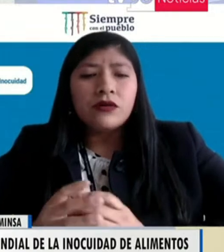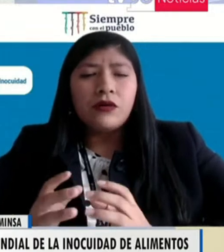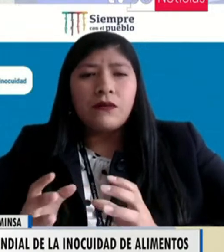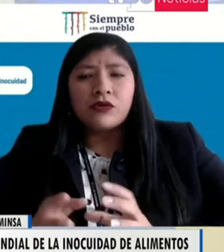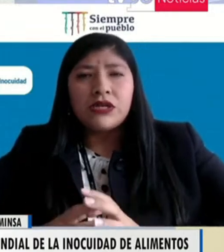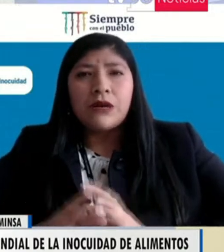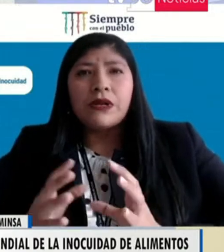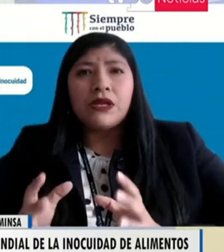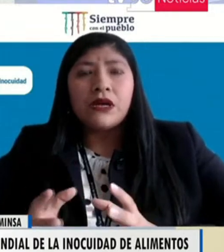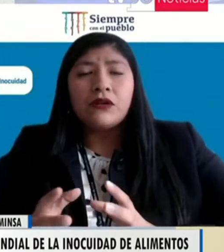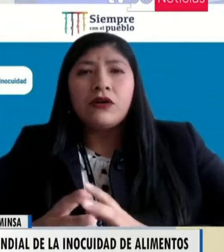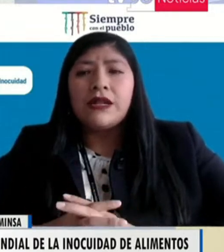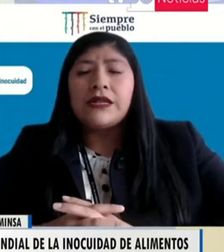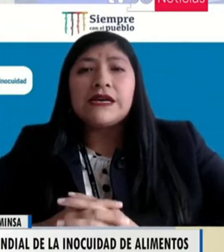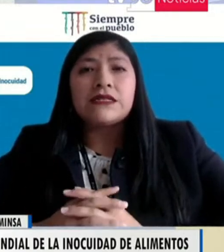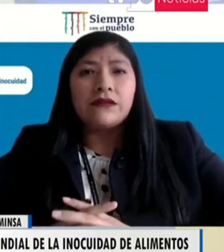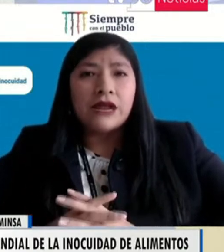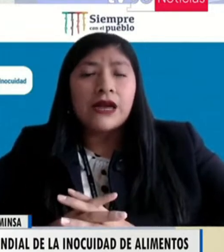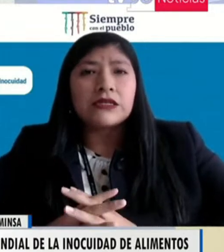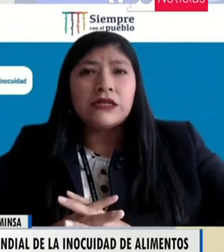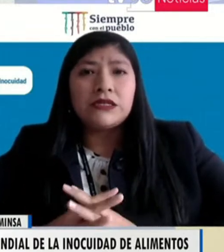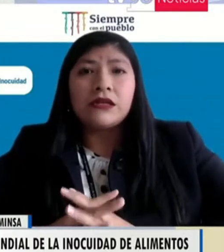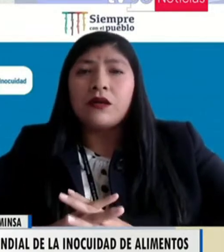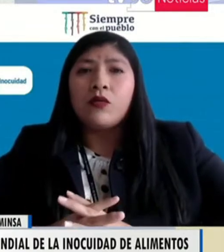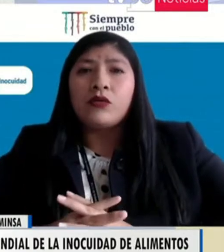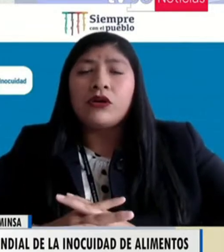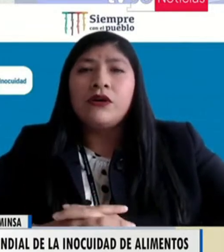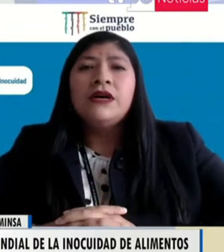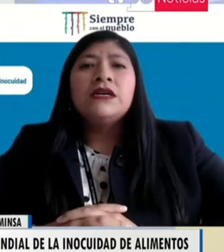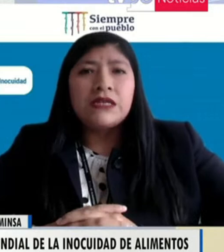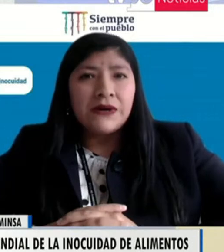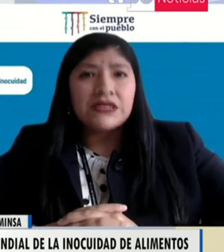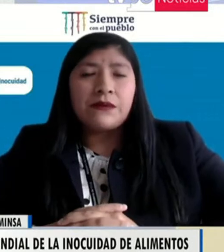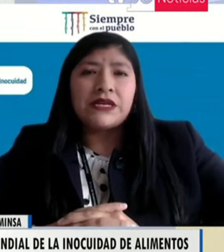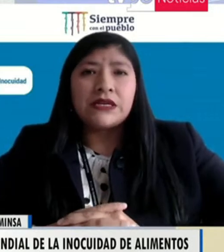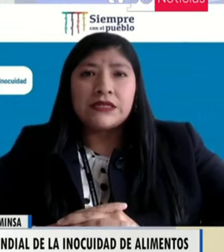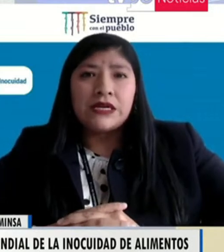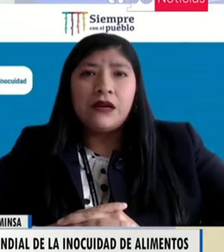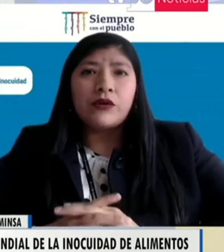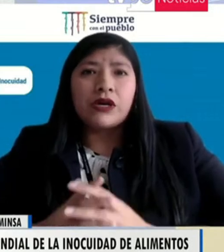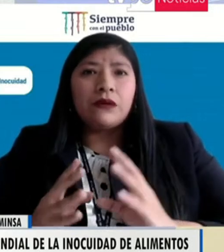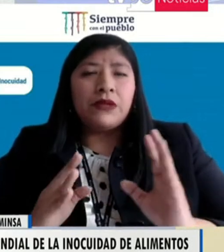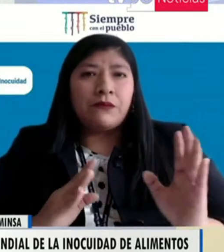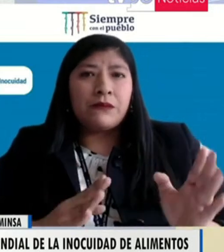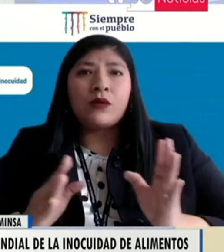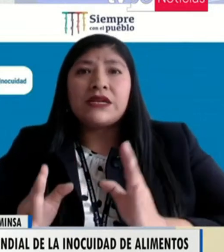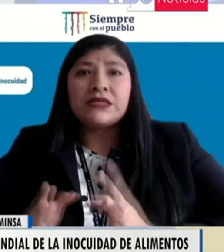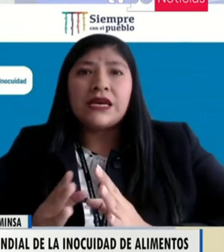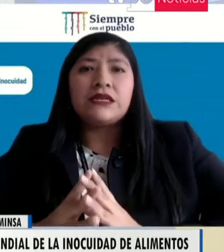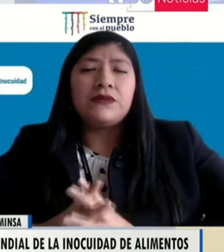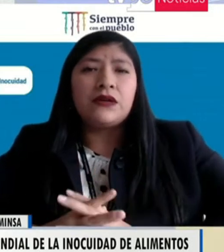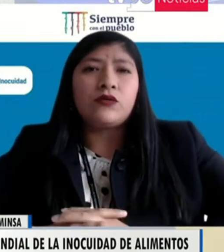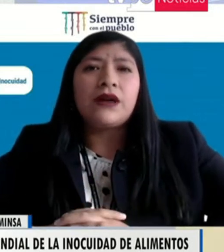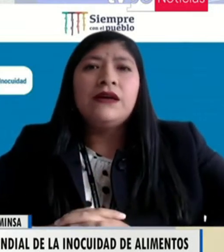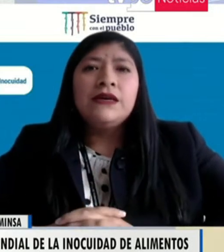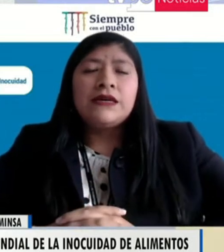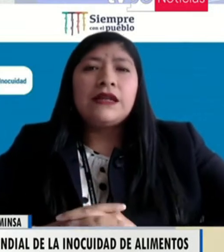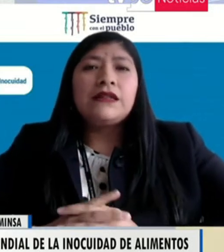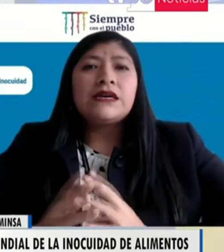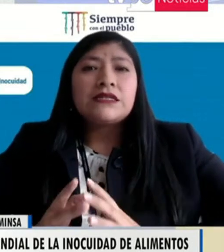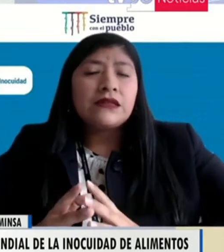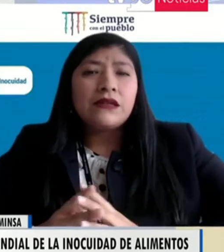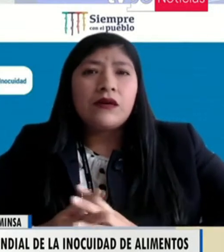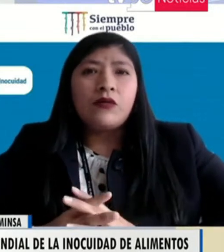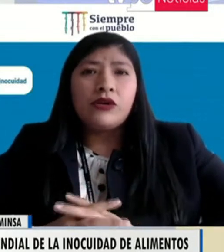Todo eso vamos a ir aprendiendo. El día central, que es el 7 de junio, sí va a ser presencial, porque del primero al seis es virtual